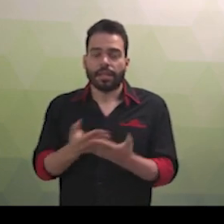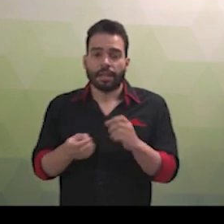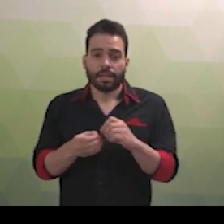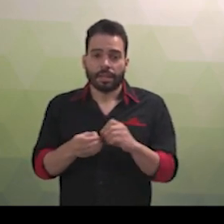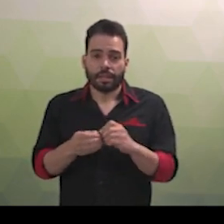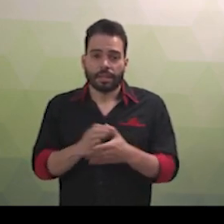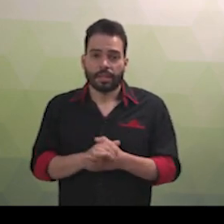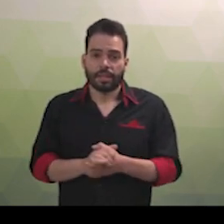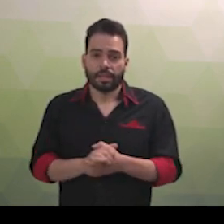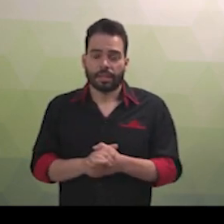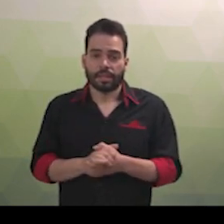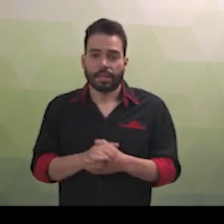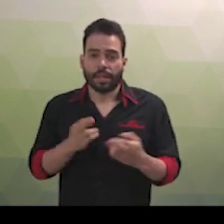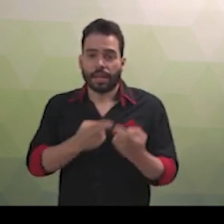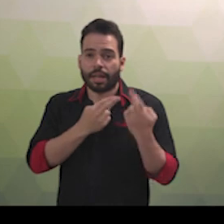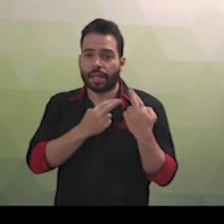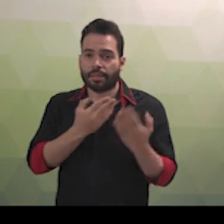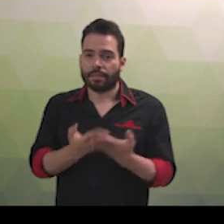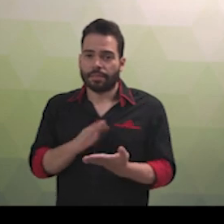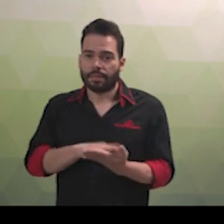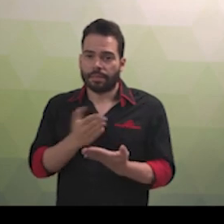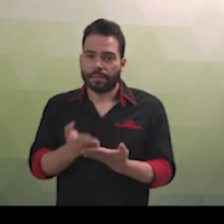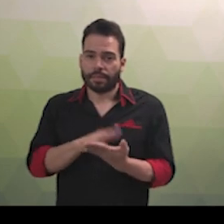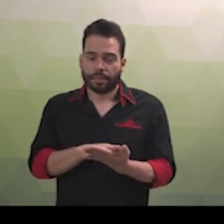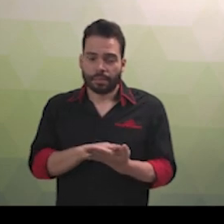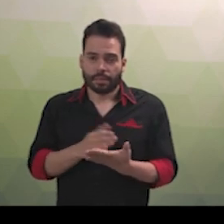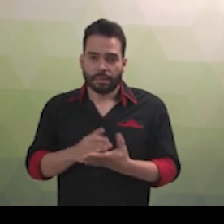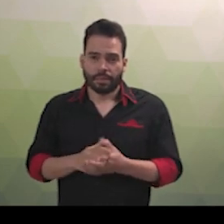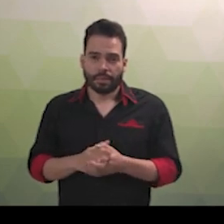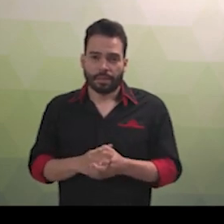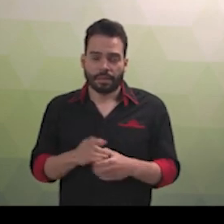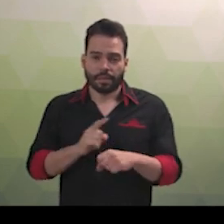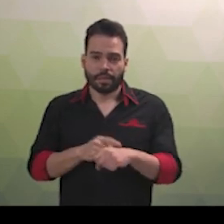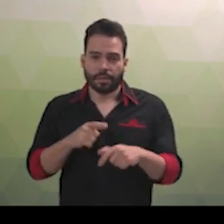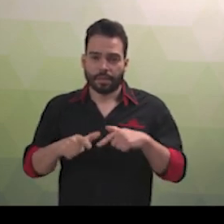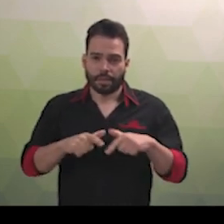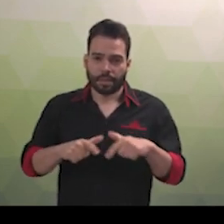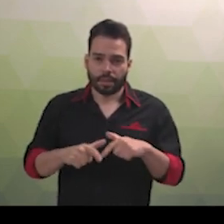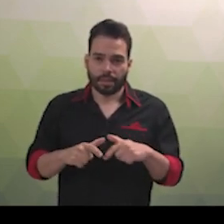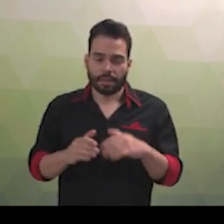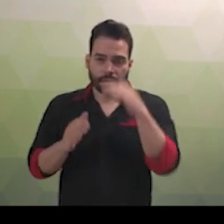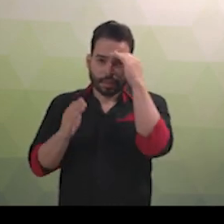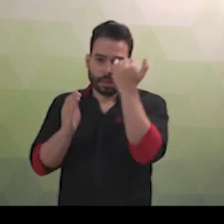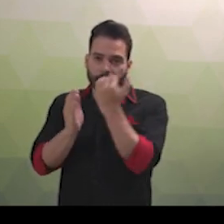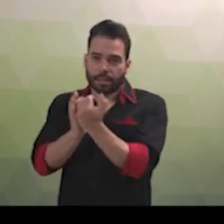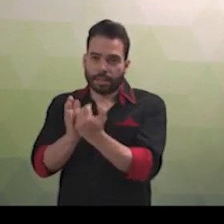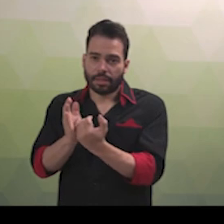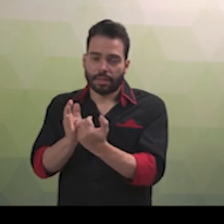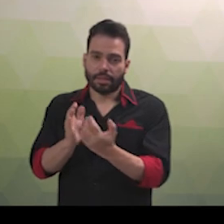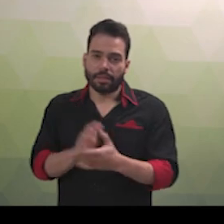no exercício de suas competências, observado e disposto no capítulo desse artigo. Intermediar a comunicação